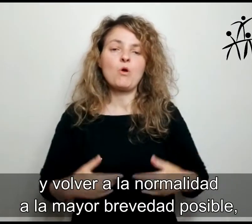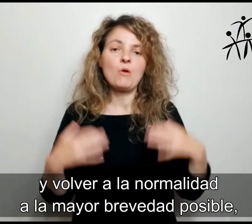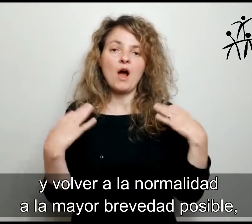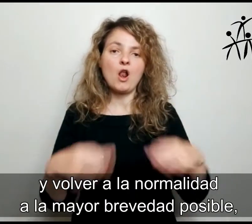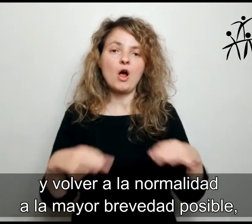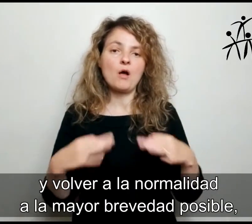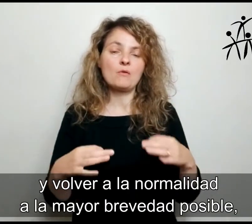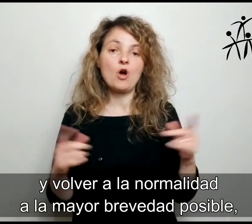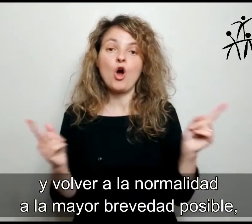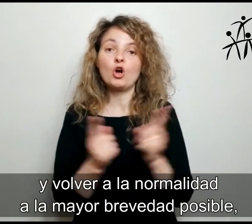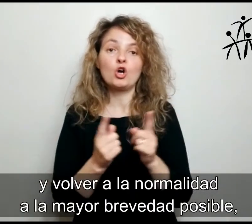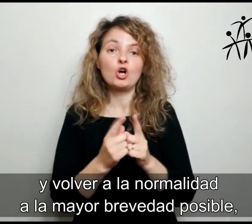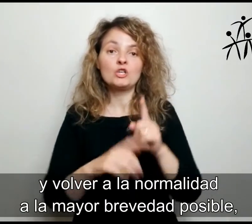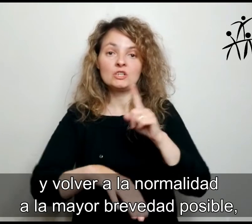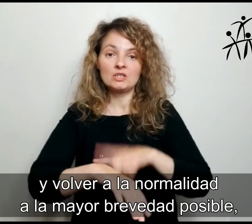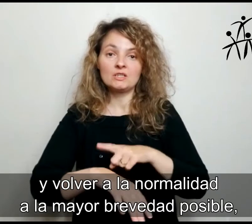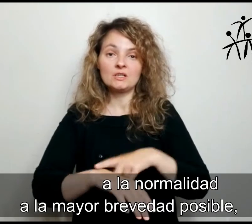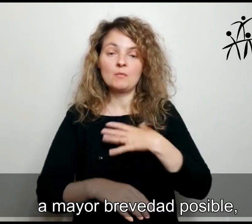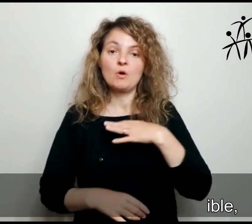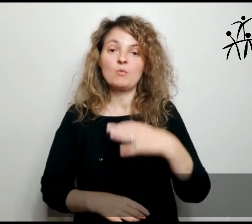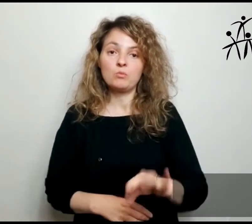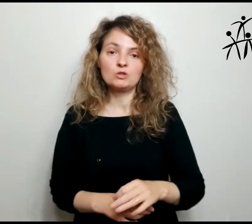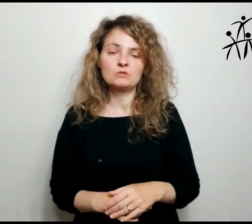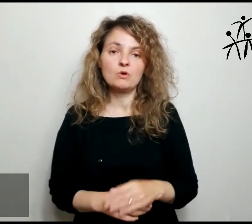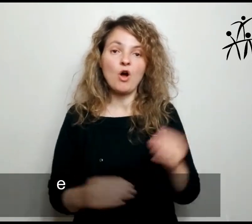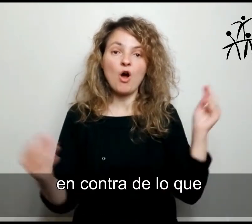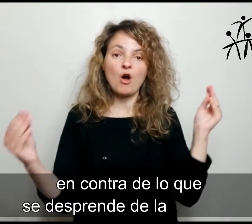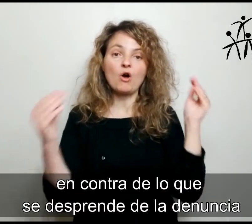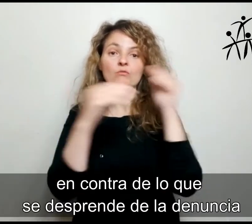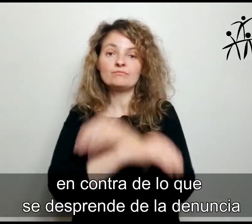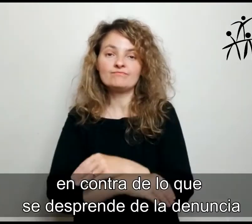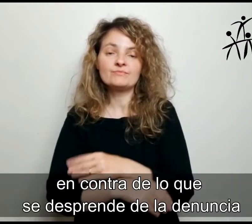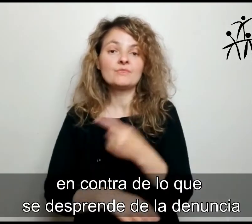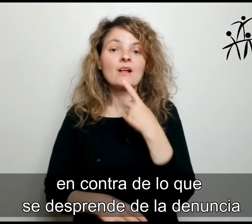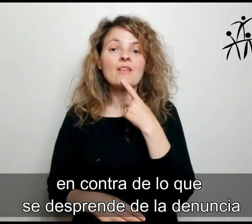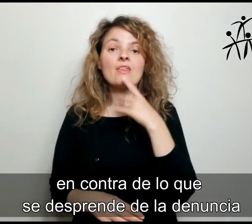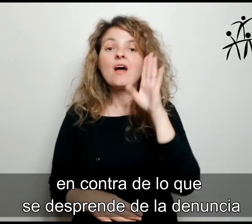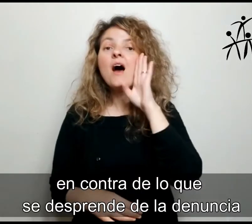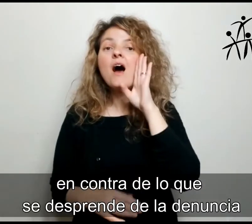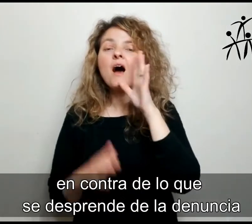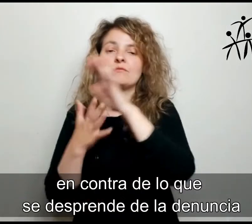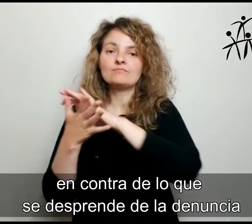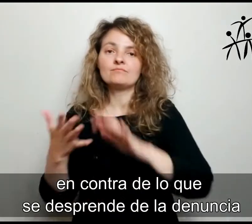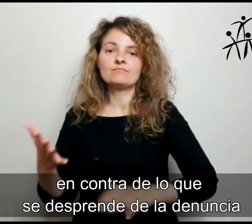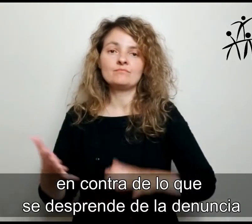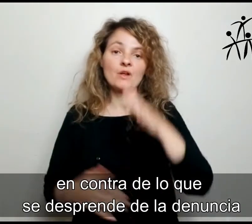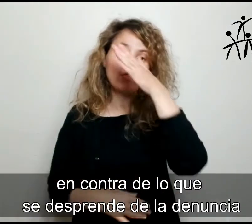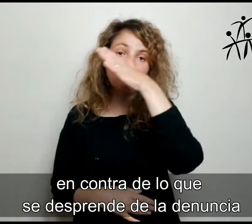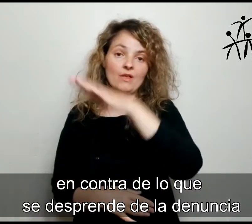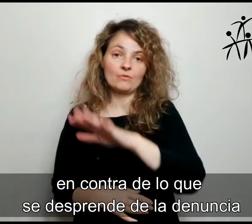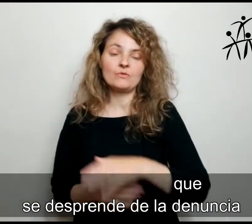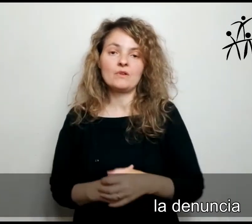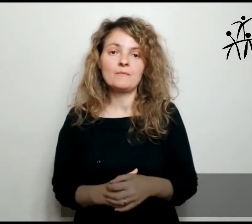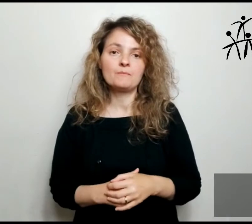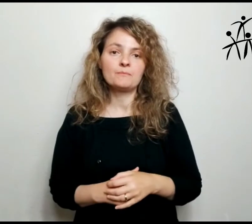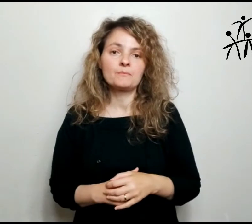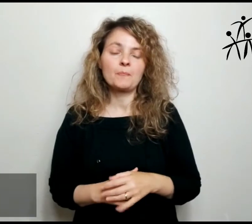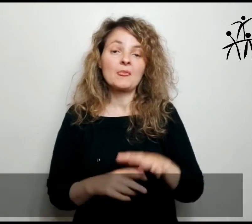a la mayor brevedad posible, en contra de lo que se desprende de la denuncia. La situación